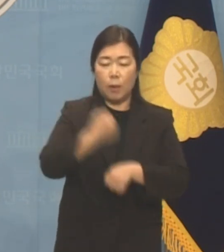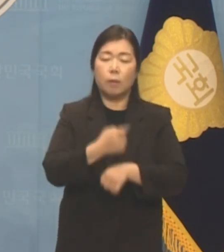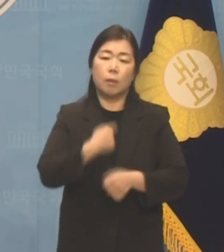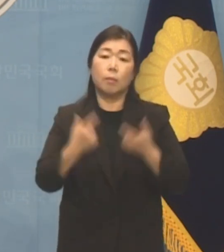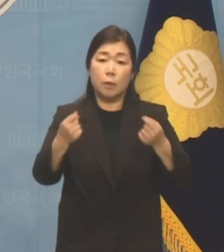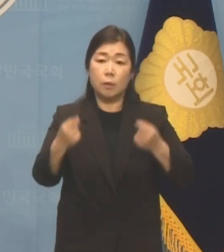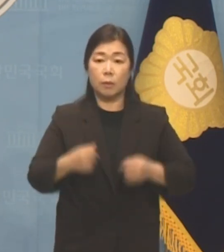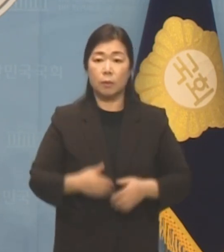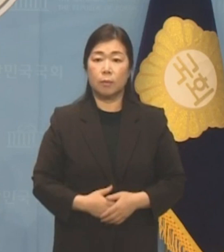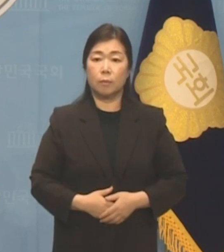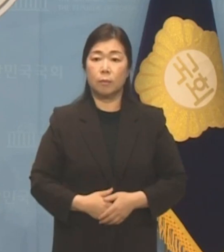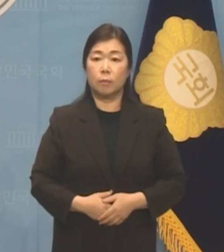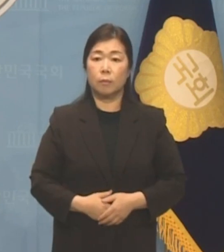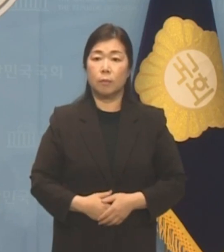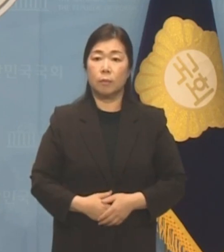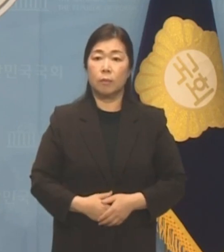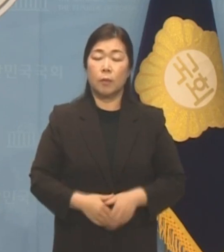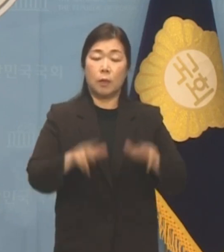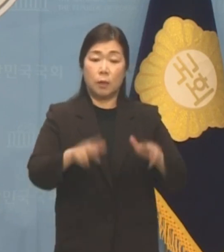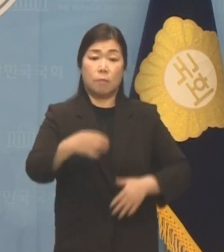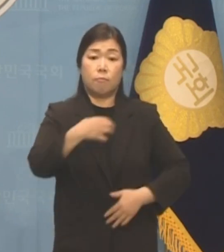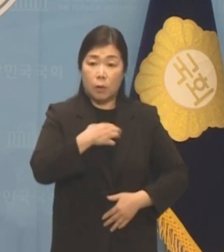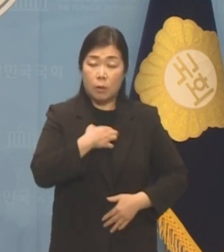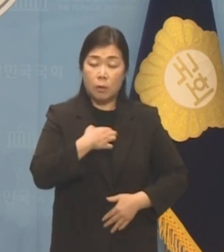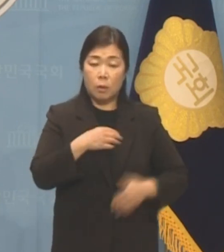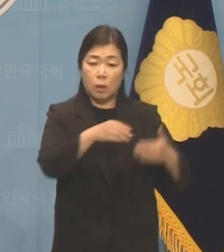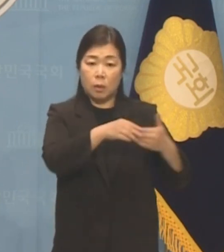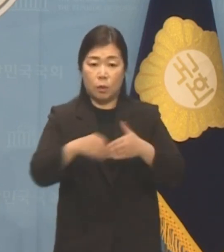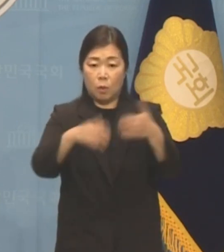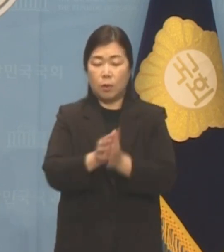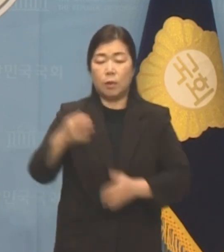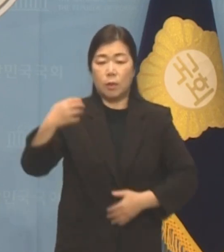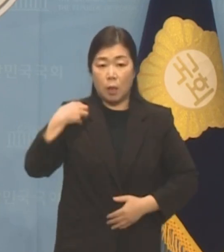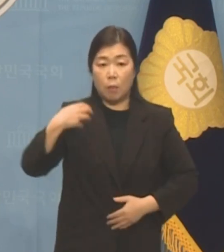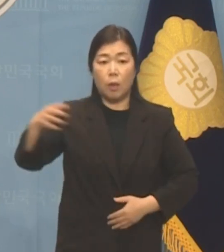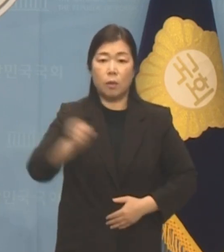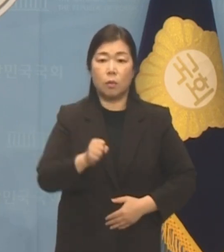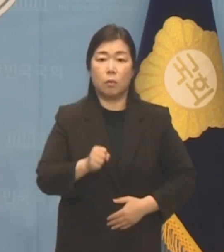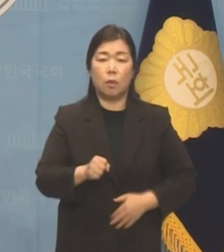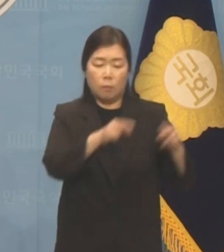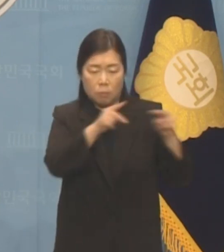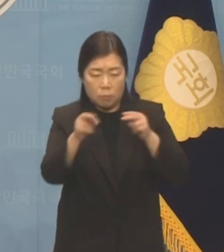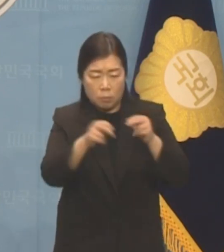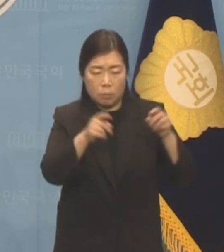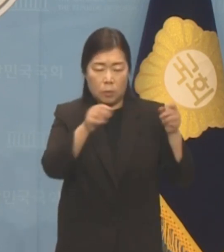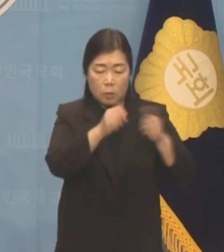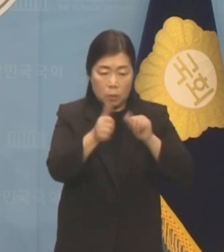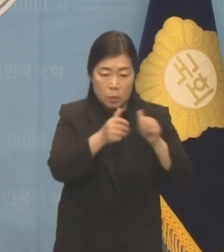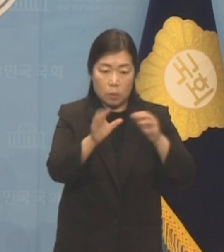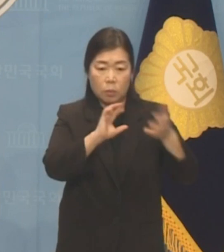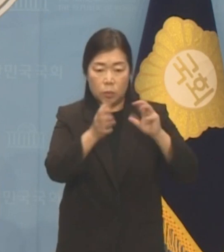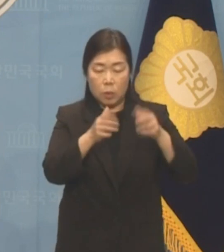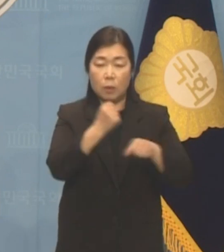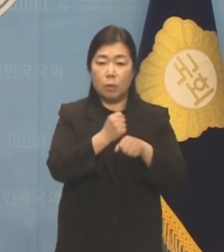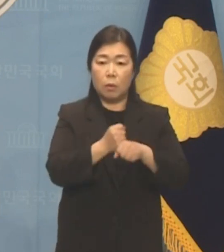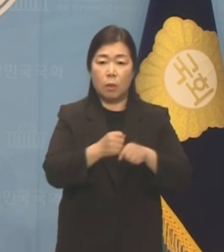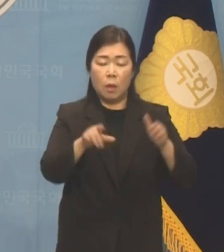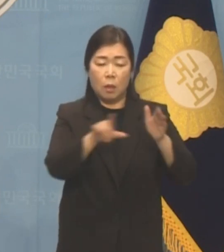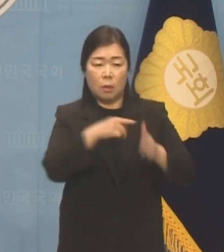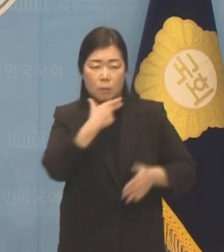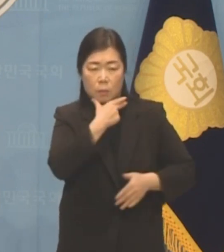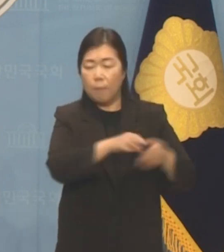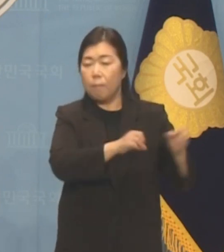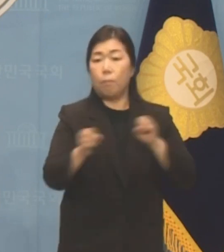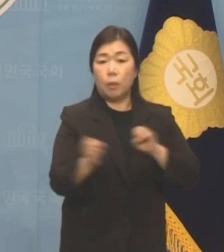저는 지금의 위기를 지도부가 책임을 갖고 치열한 논의를 해서라도 불신을 걷어내고